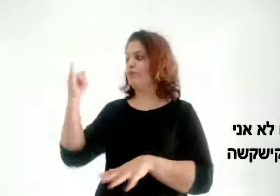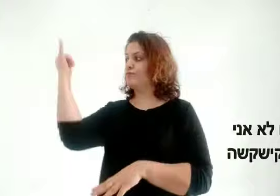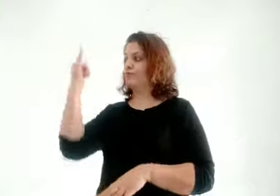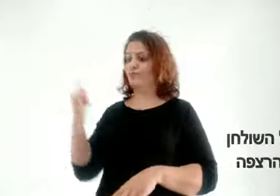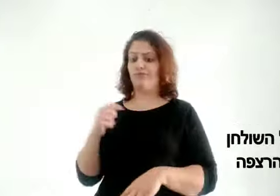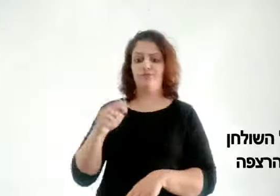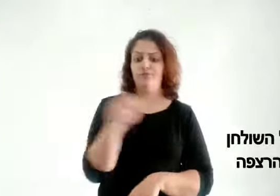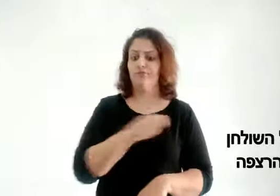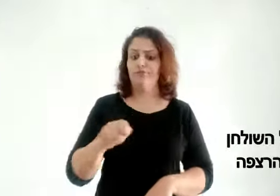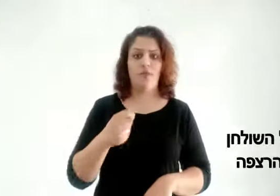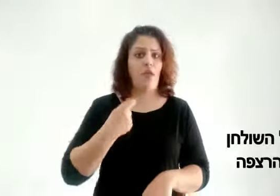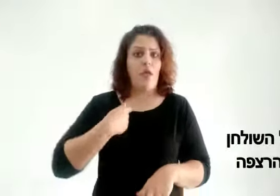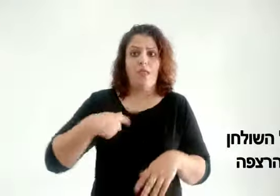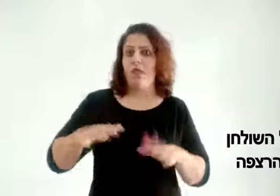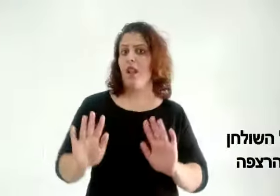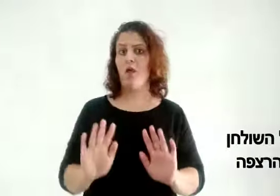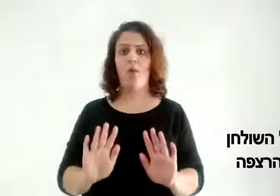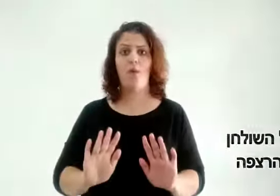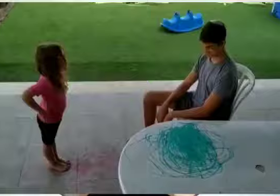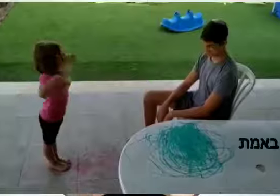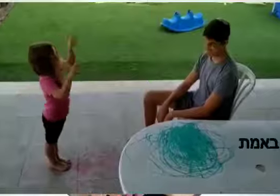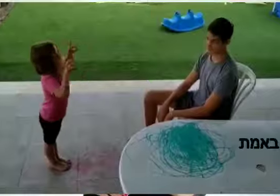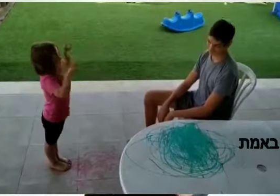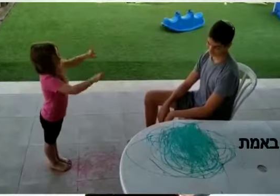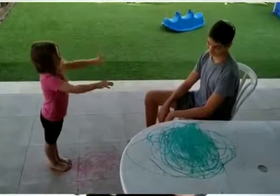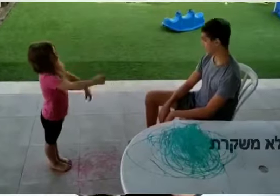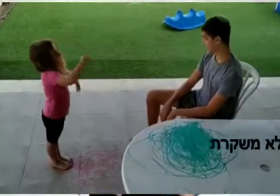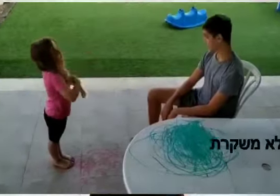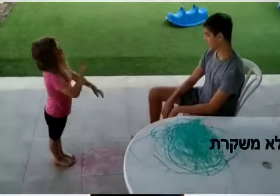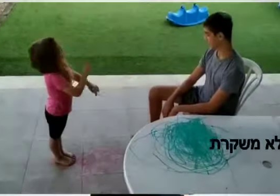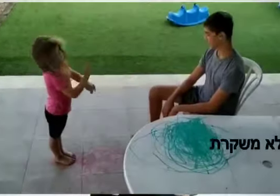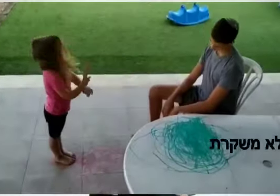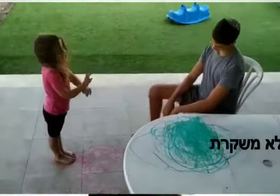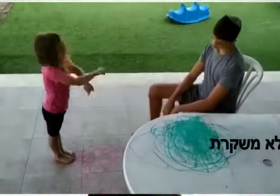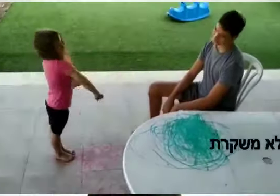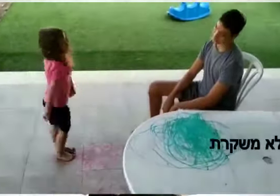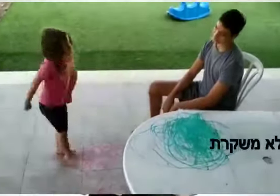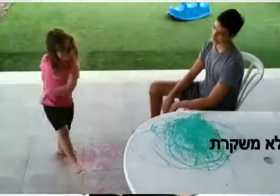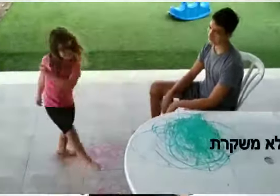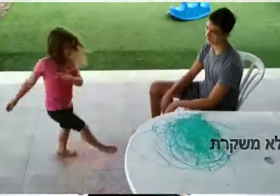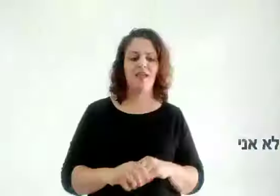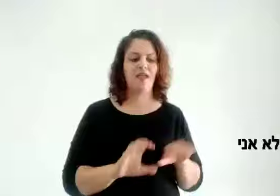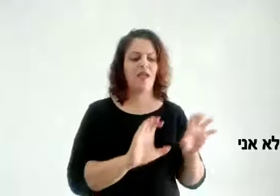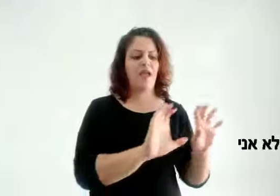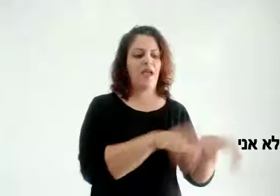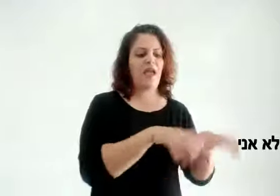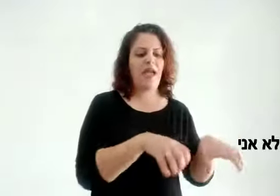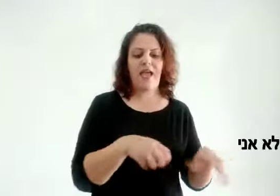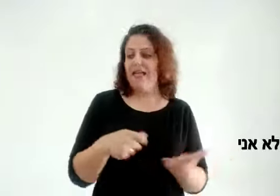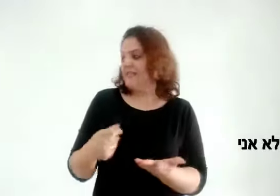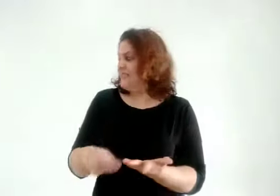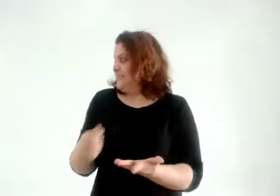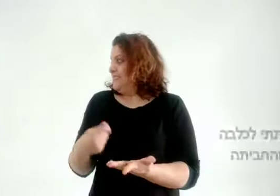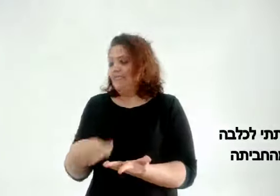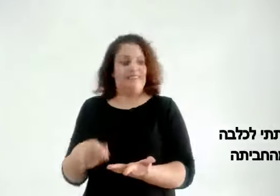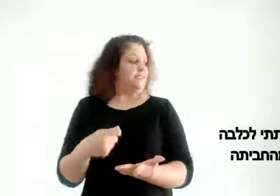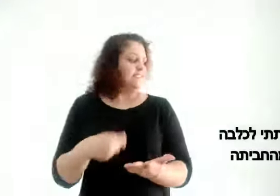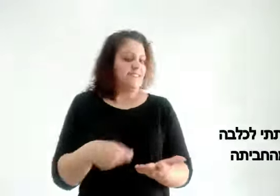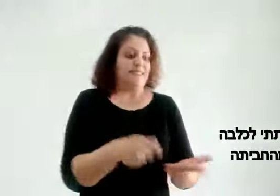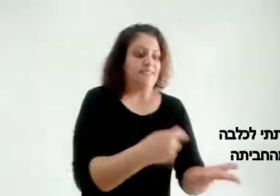אני שקשקש על השולחן והרצפן זה באמת אני לא משקרת זו לא אני